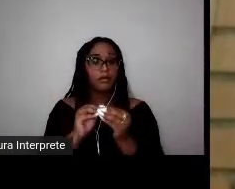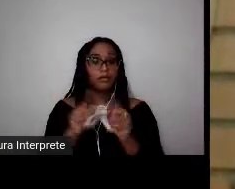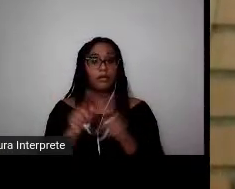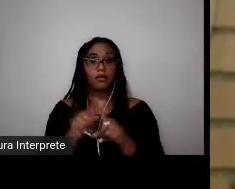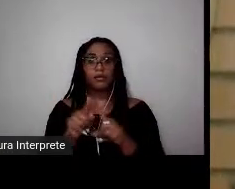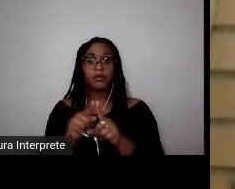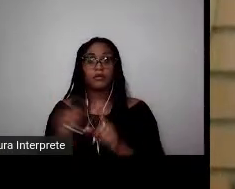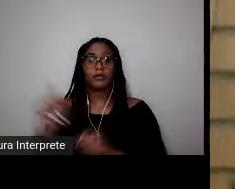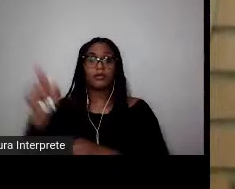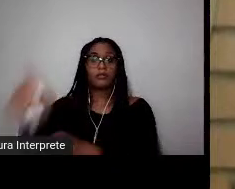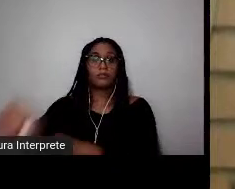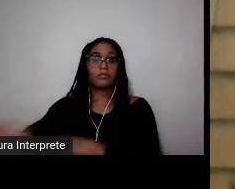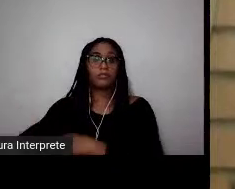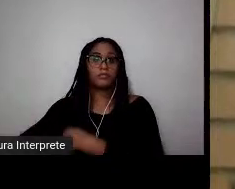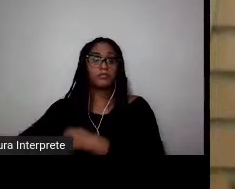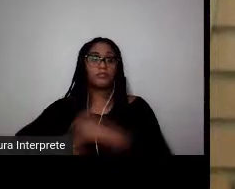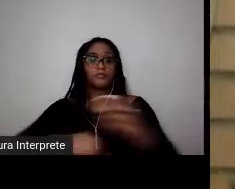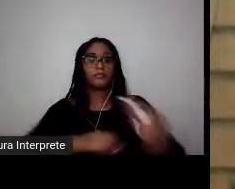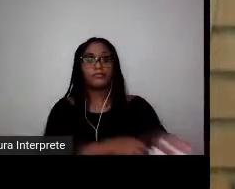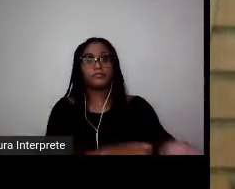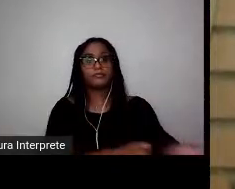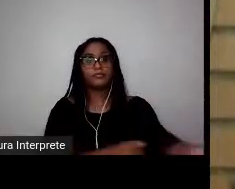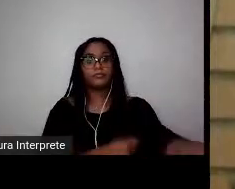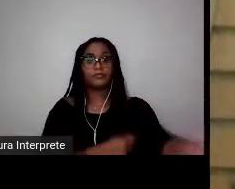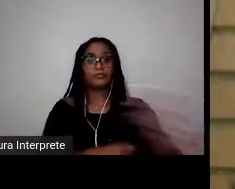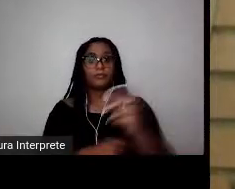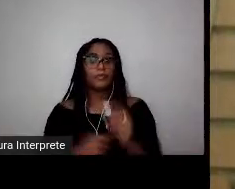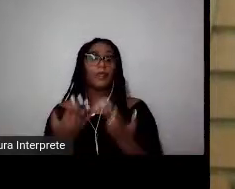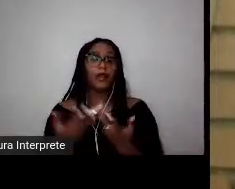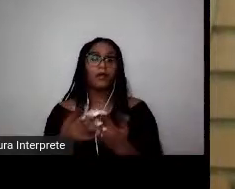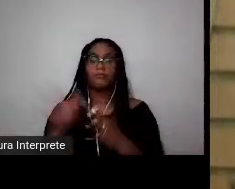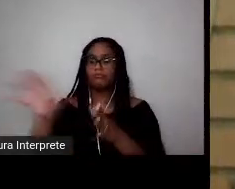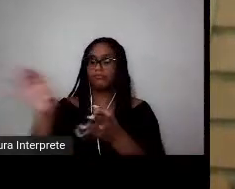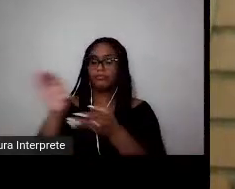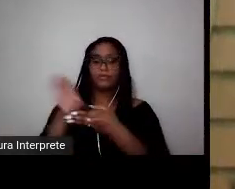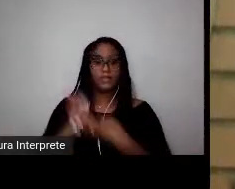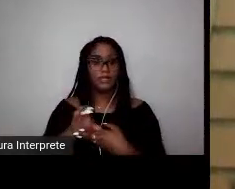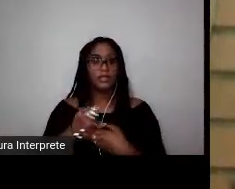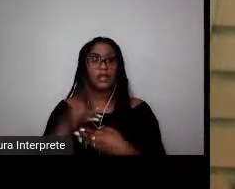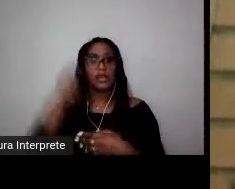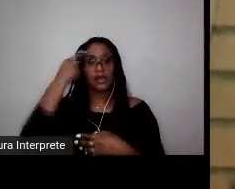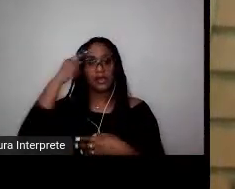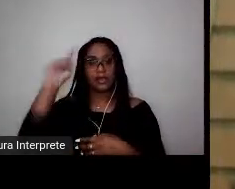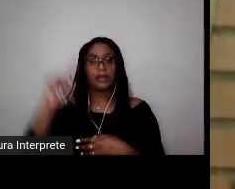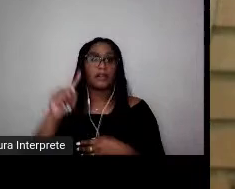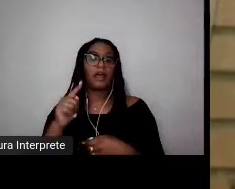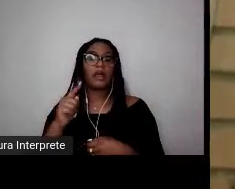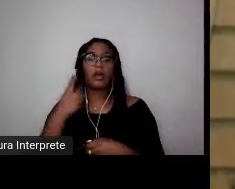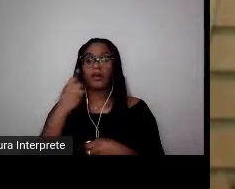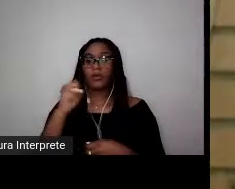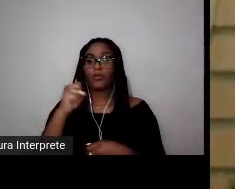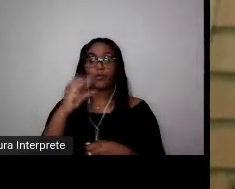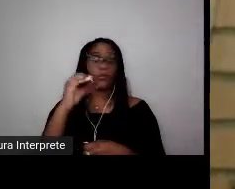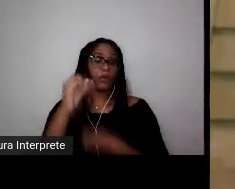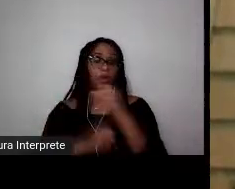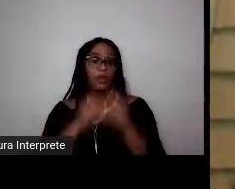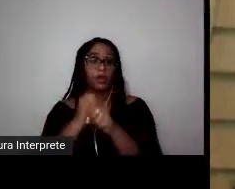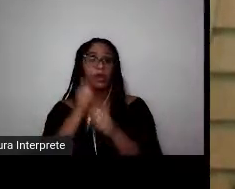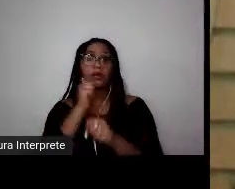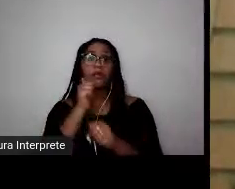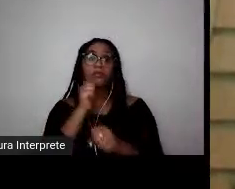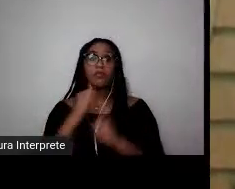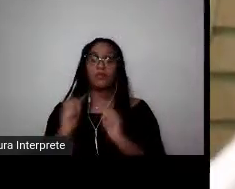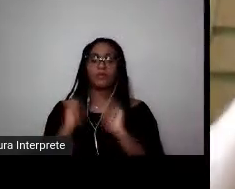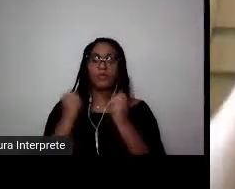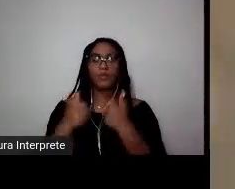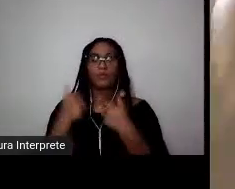para resgatar esses 80 anos da proibição do futebol de mulheres do Brasil, sem cair num discurso que vai por esse caminho de mais do